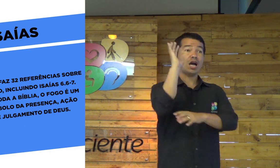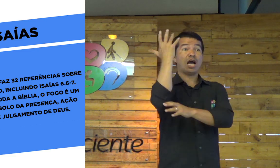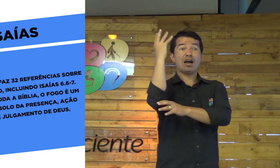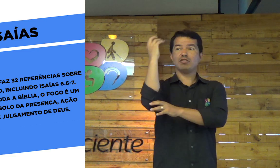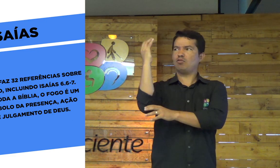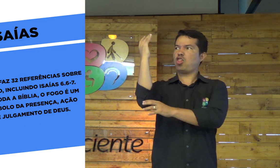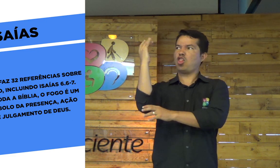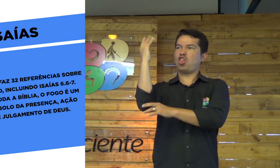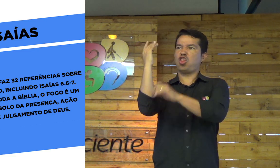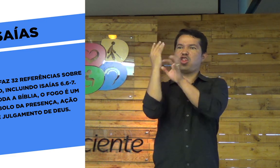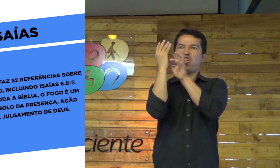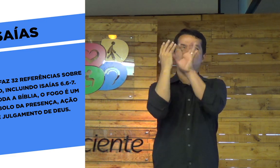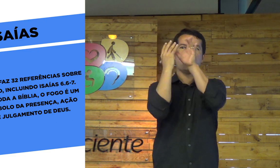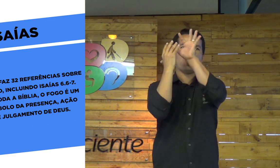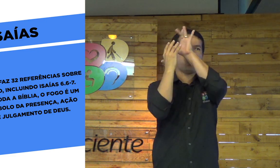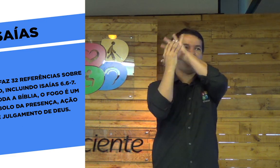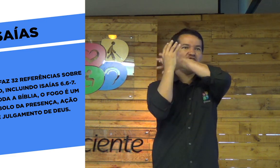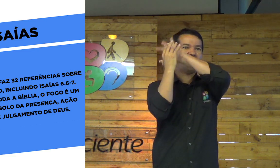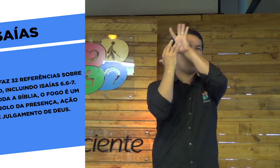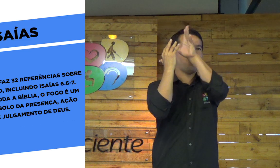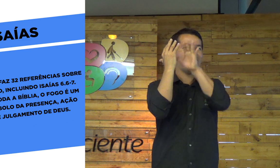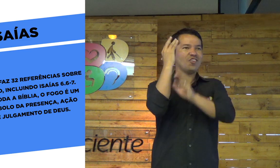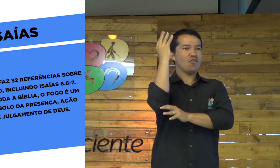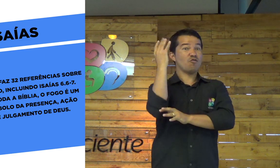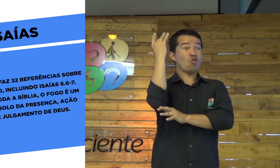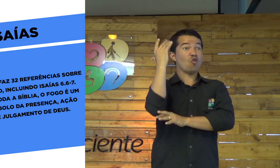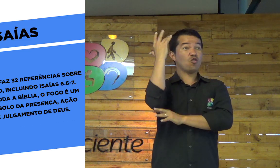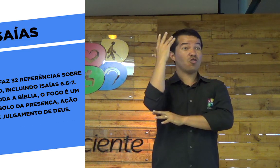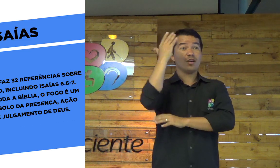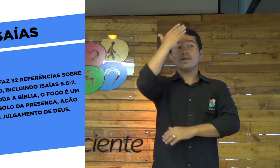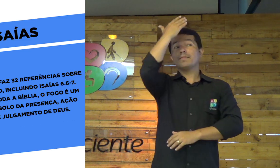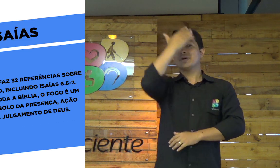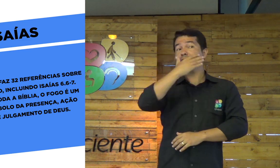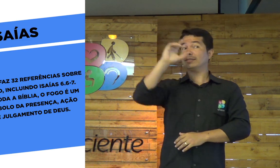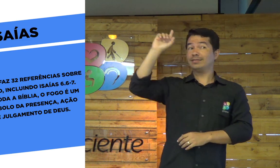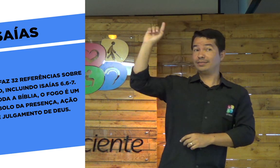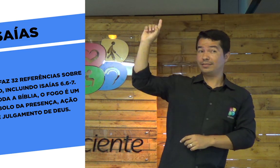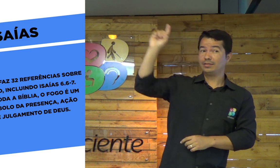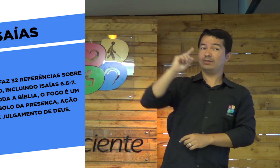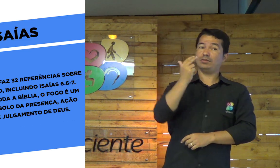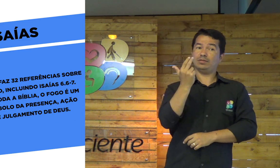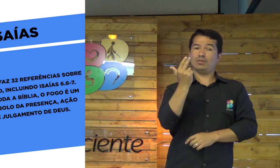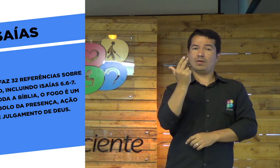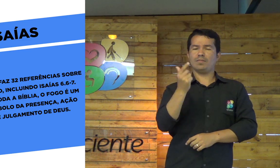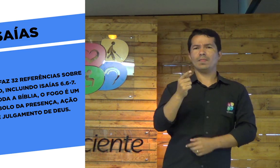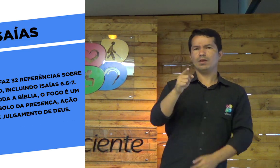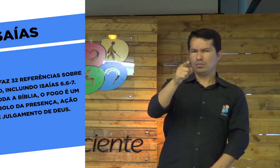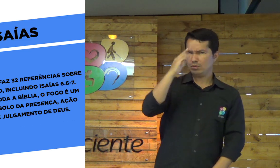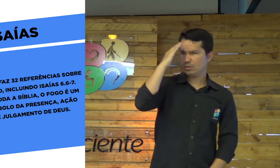Moisés, quando ele subiu ali na montanha, ficou diante de Deus? Ficou ali na presença de Deus?